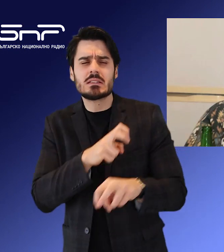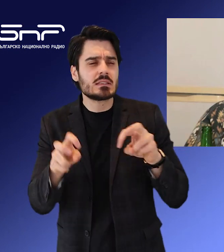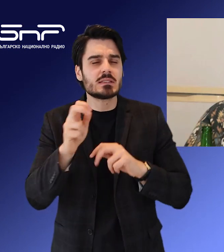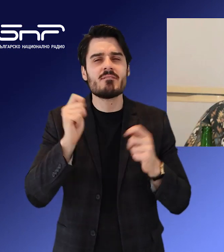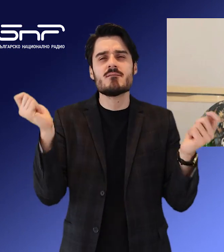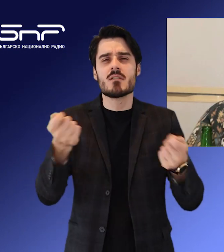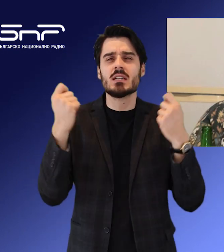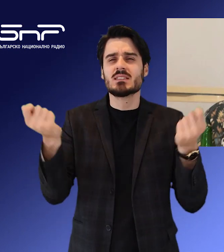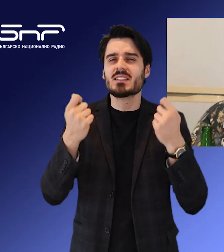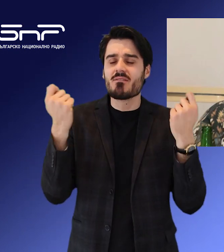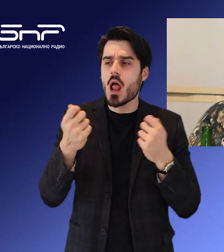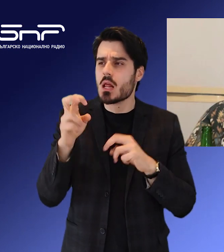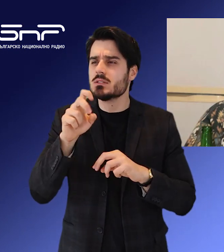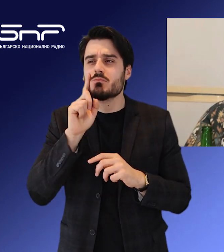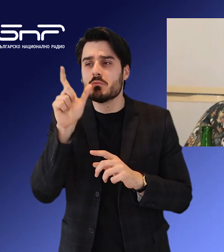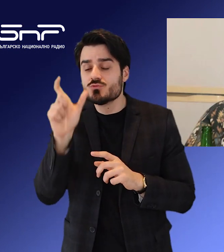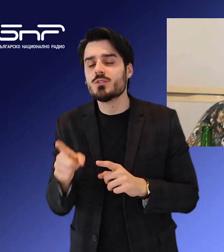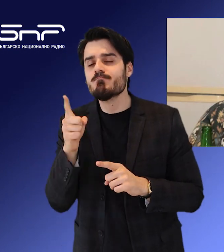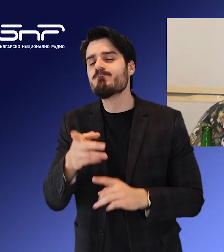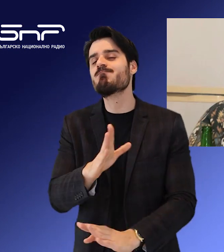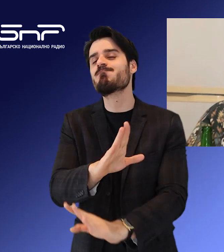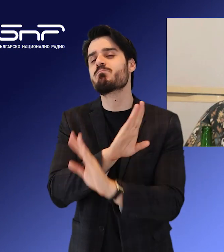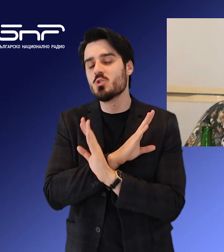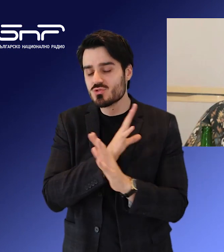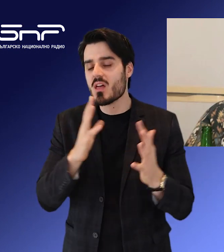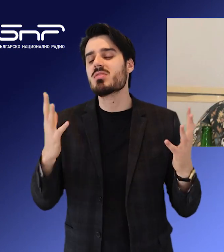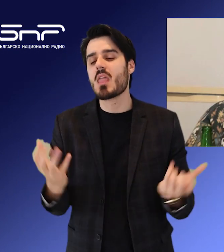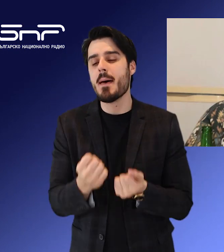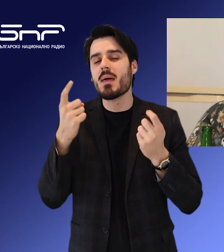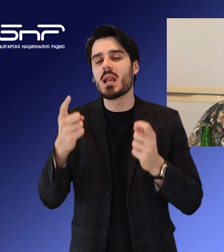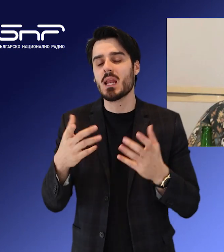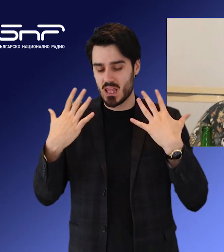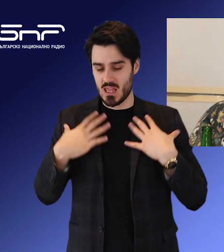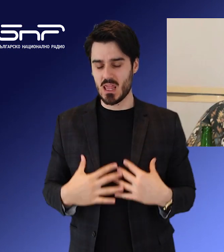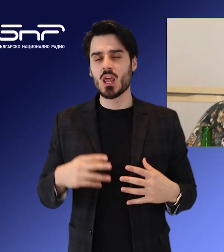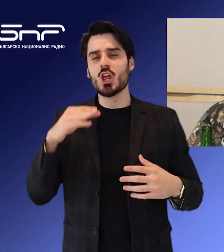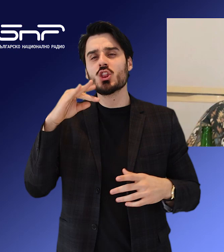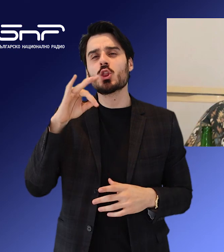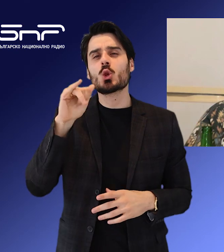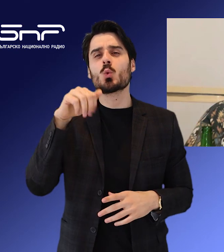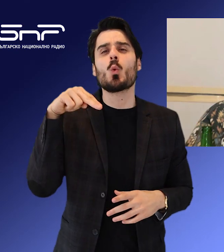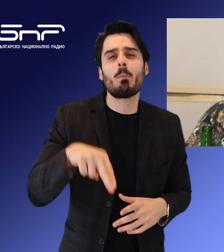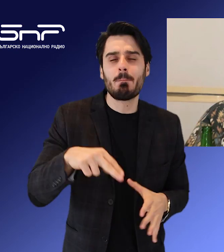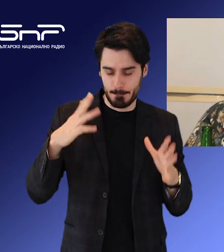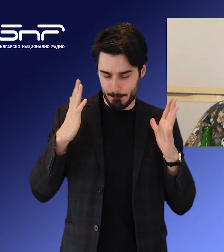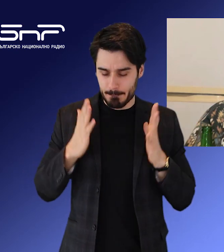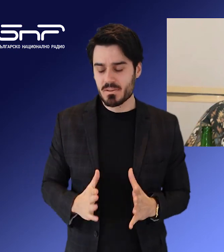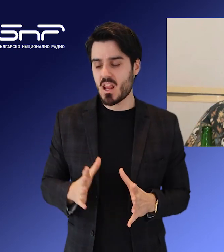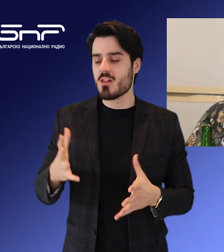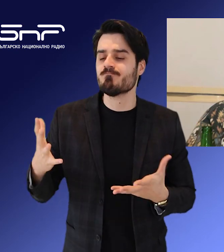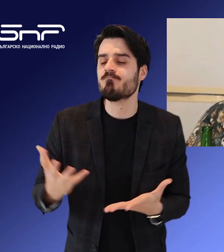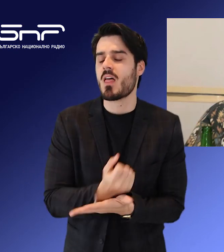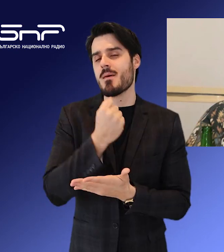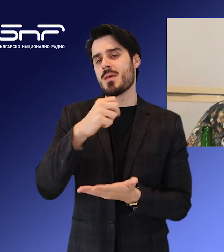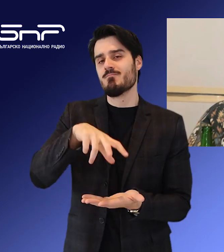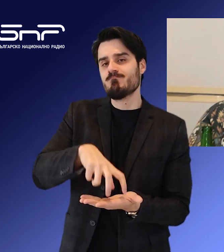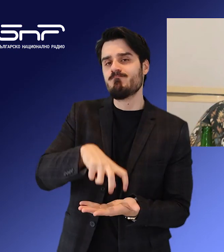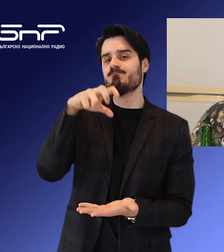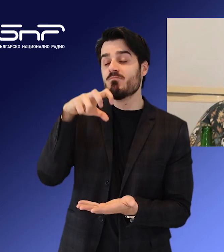за повремене фестивала Сурва Емил Боев. Това стана ясно на провелия се брифинг на прокуратурата и полицията в Миньорския град. Все